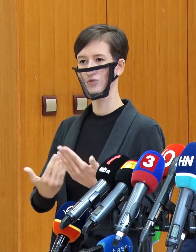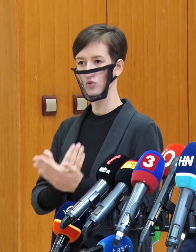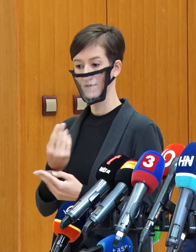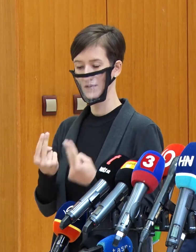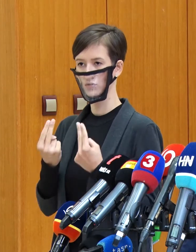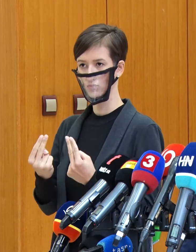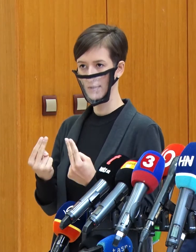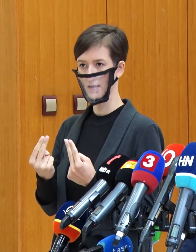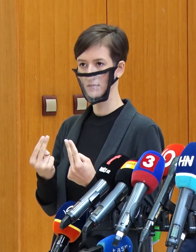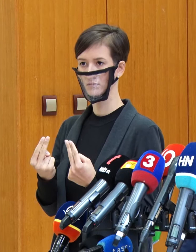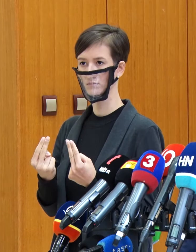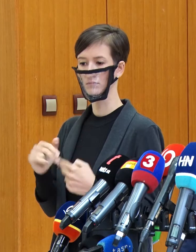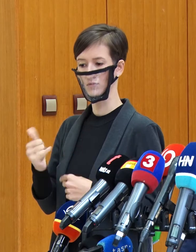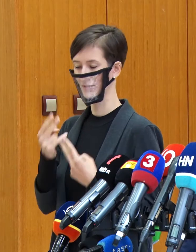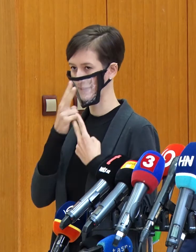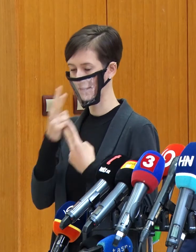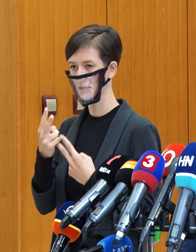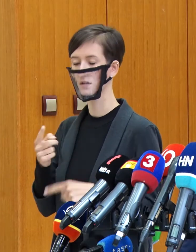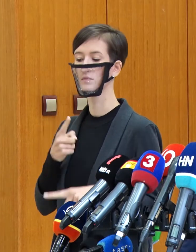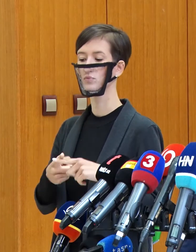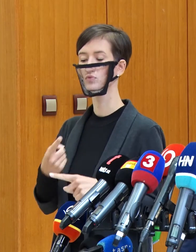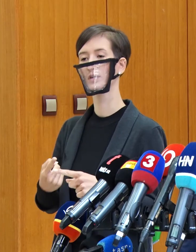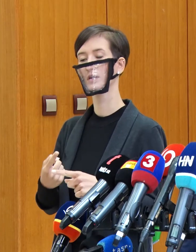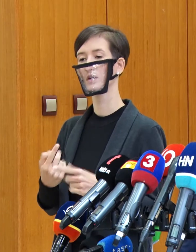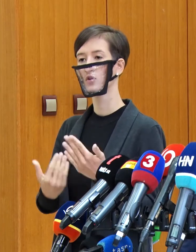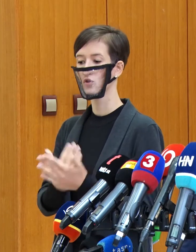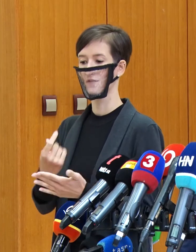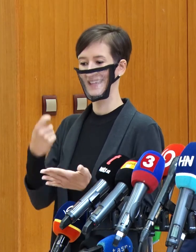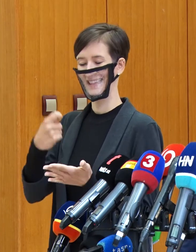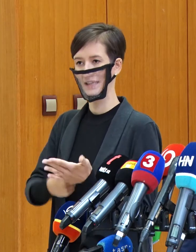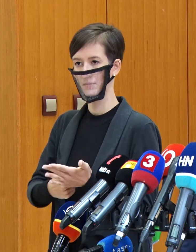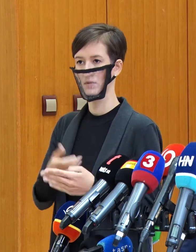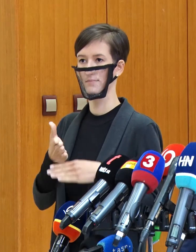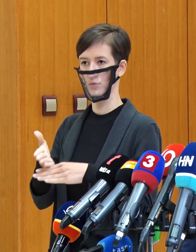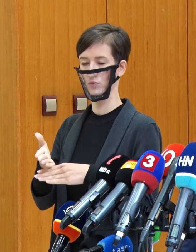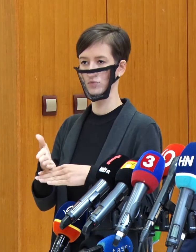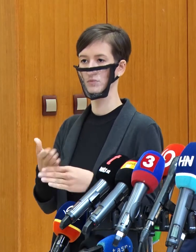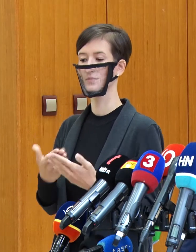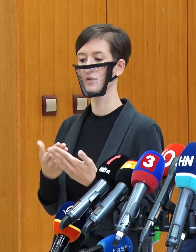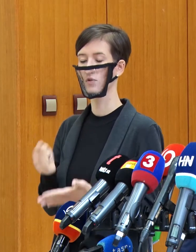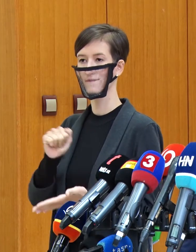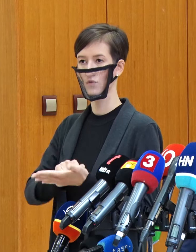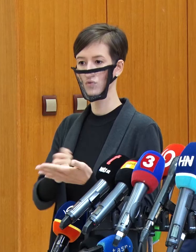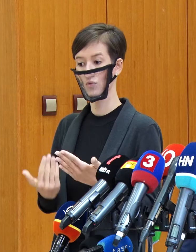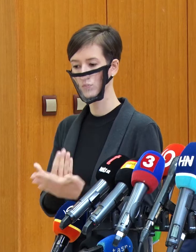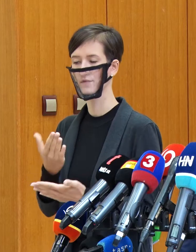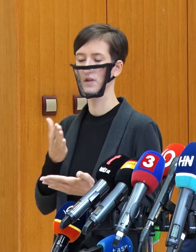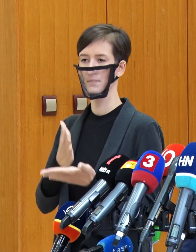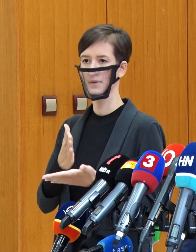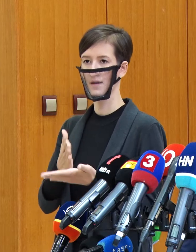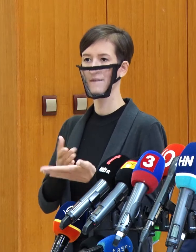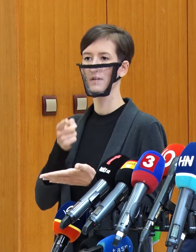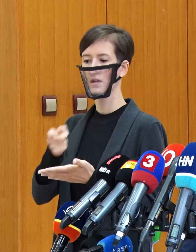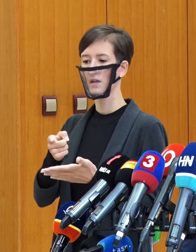ktoré sú nepredstaviteľné, ale aj nové nástroje, preto fond obnovy bude poznať kombináciu